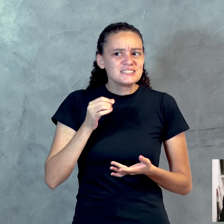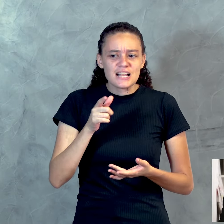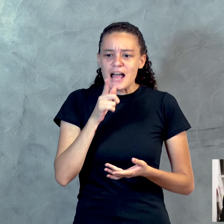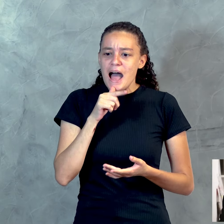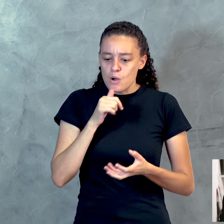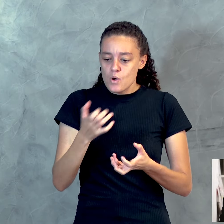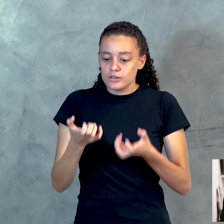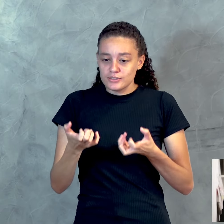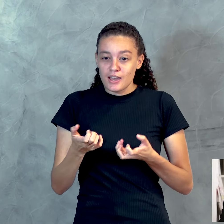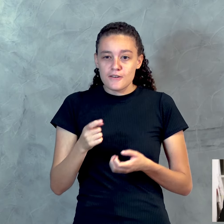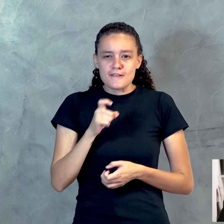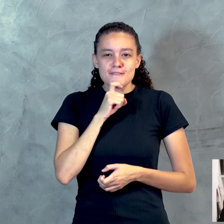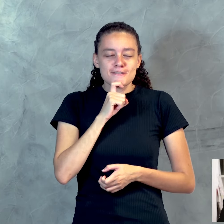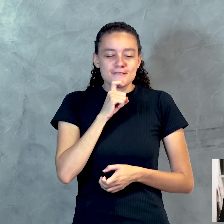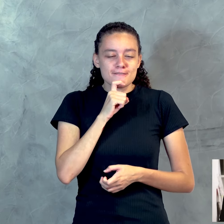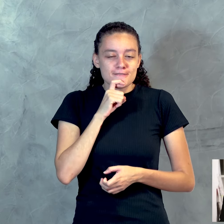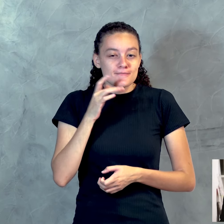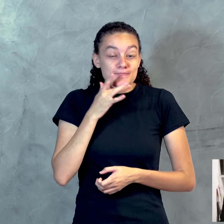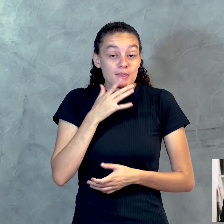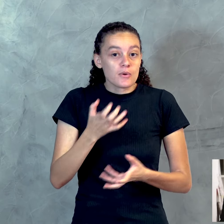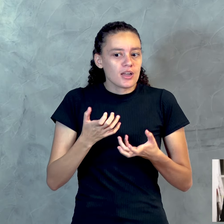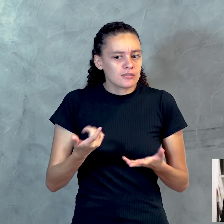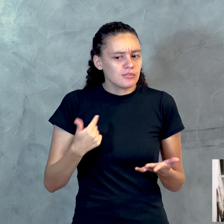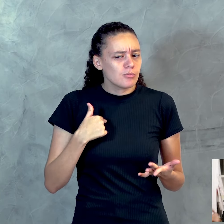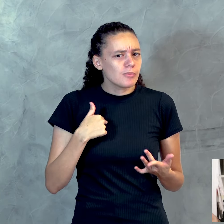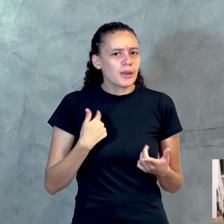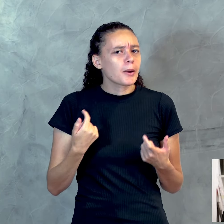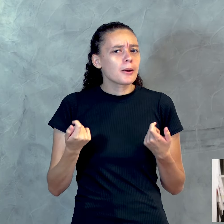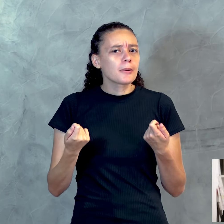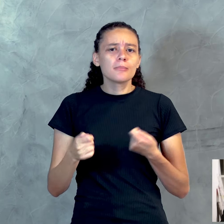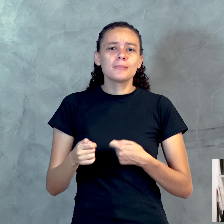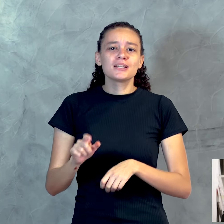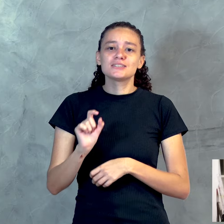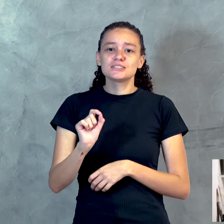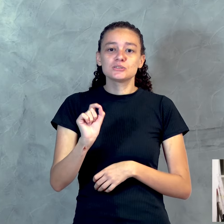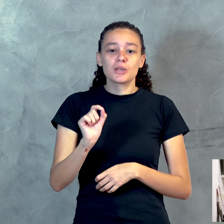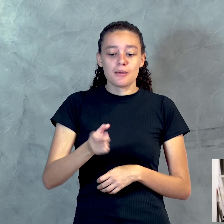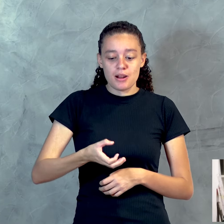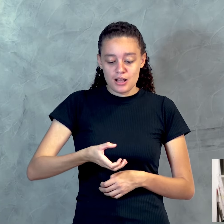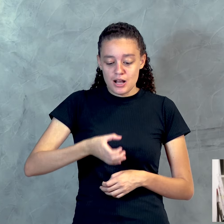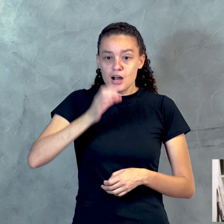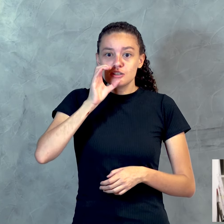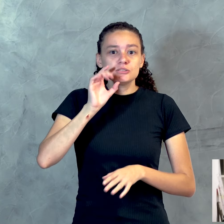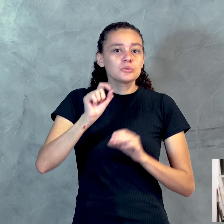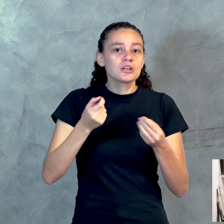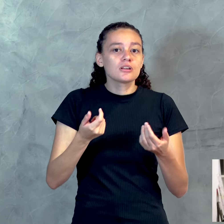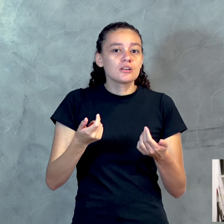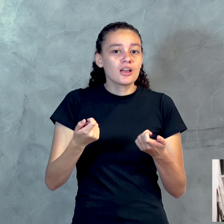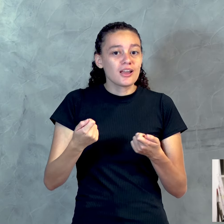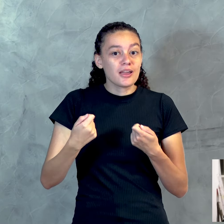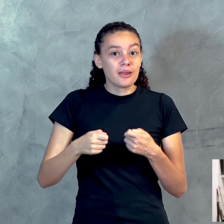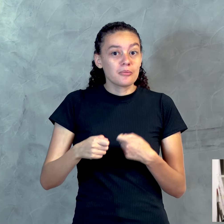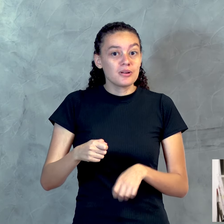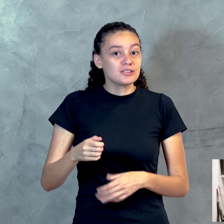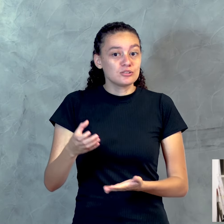gole d'água, fria agora mesmo. O que eu preciso para esse gole d'água? Eu preciso de um